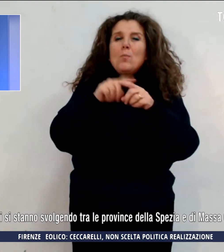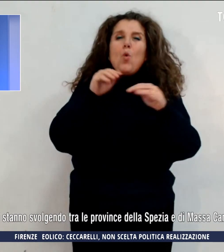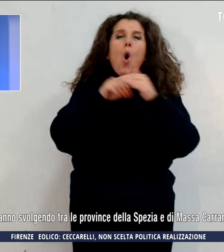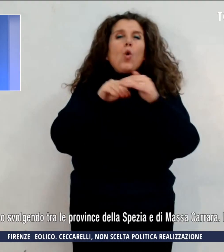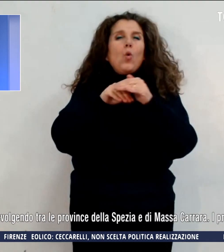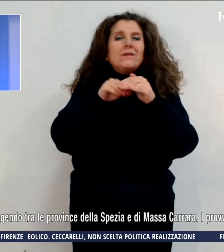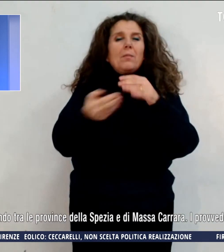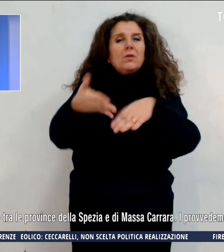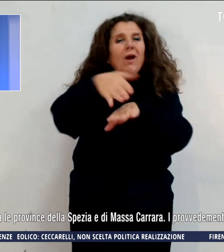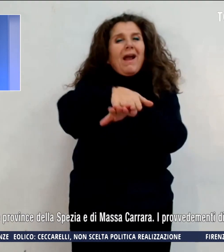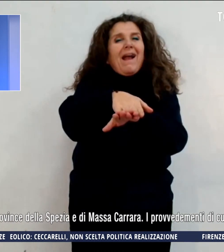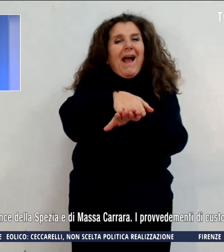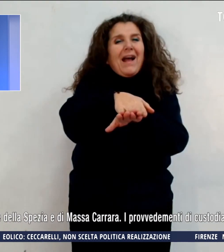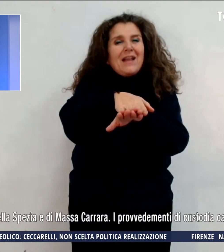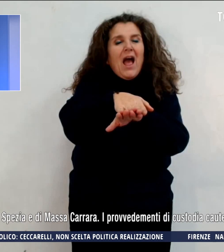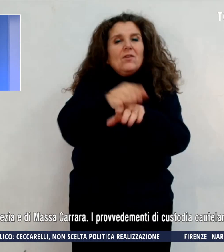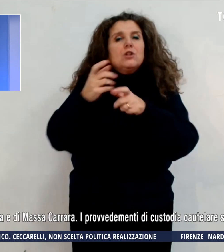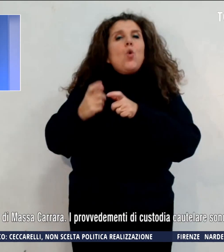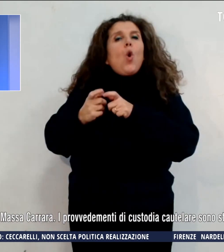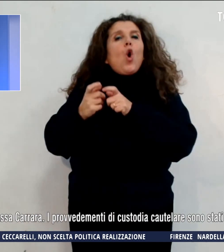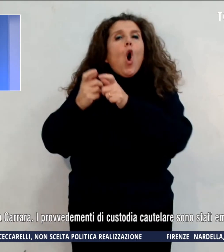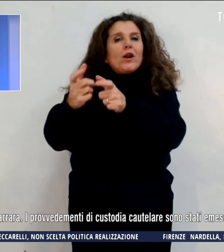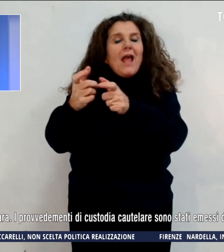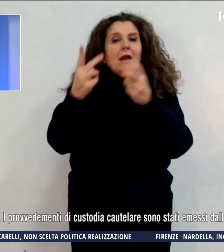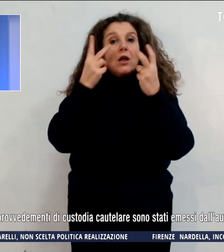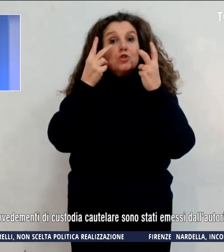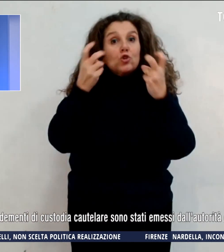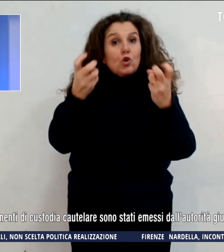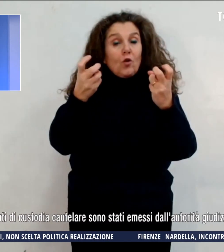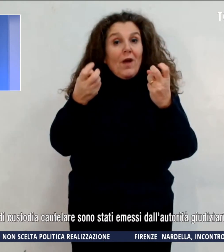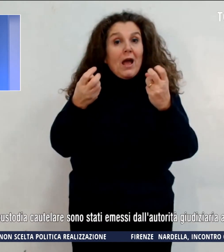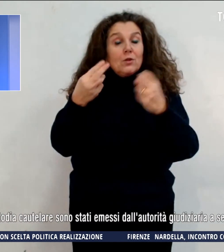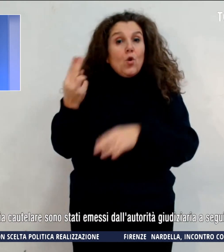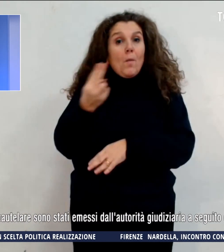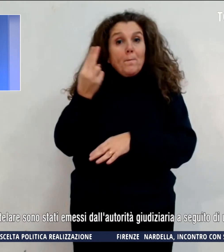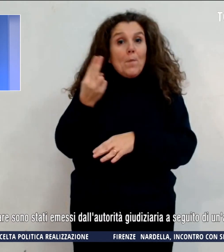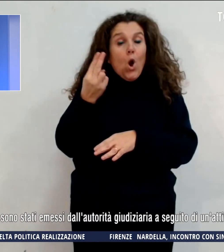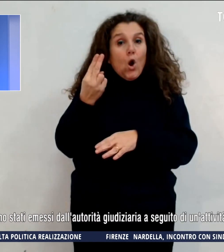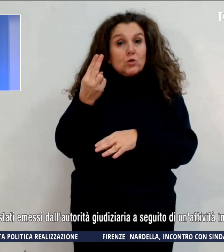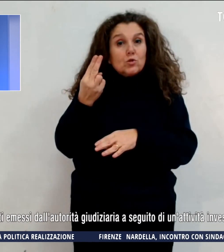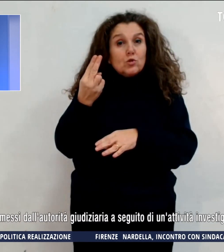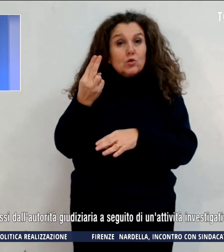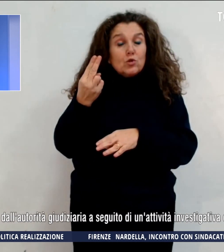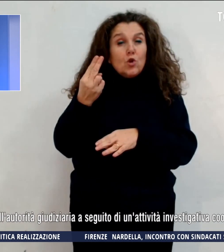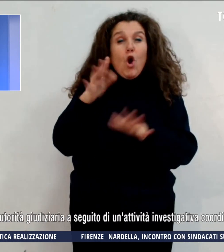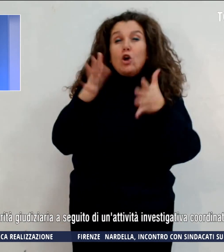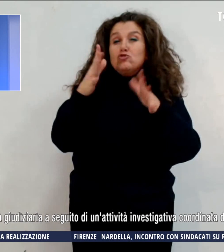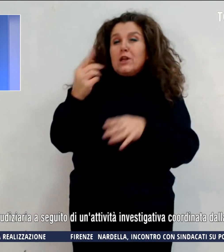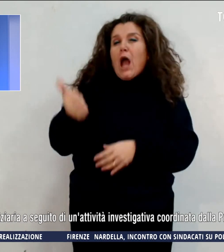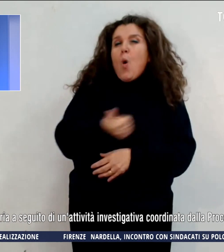cadavere di un corriere che fu ritrovato senza vita i resti circa un anno fa.